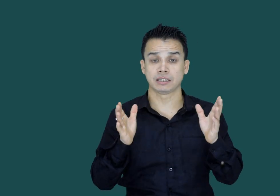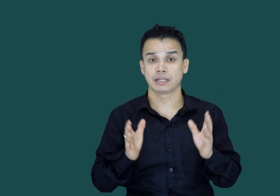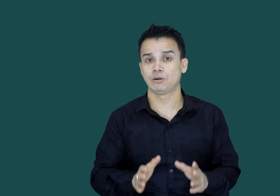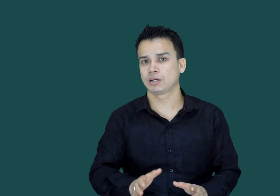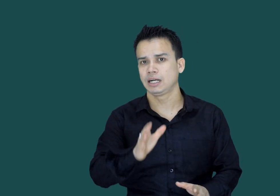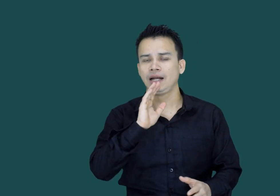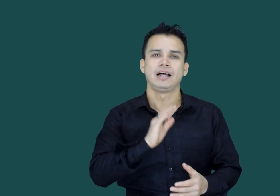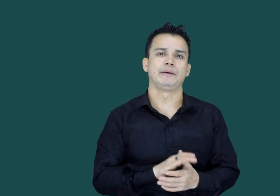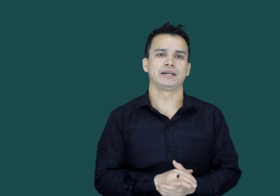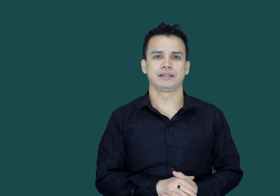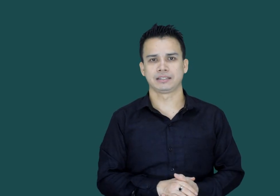خطرہ ہوگا